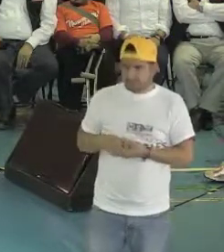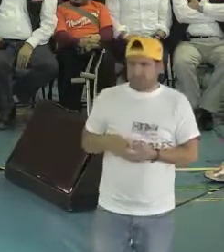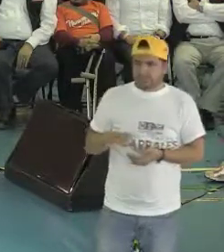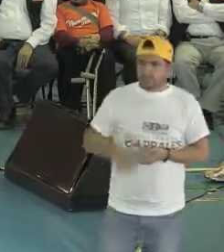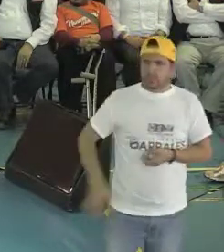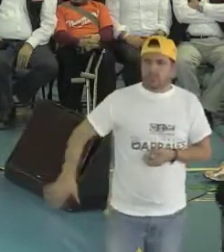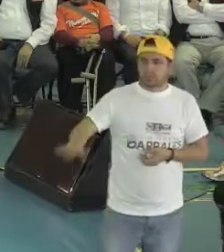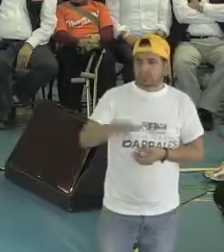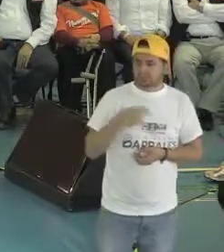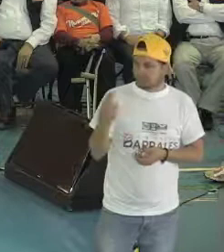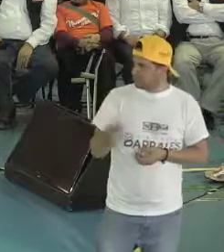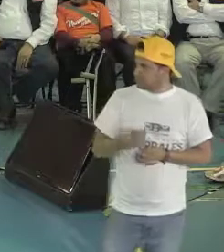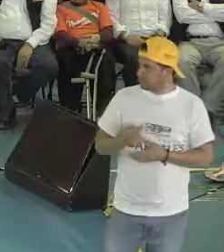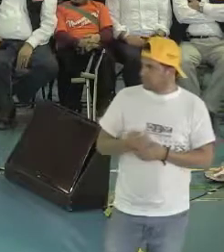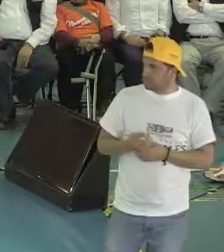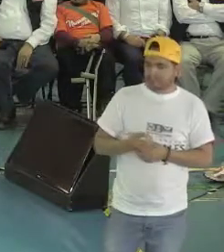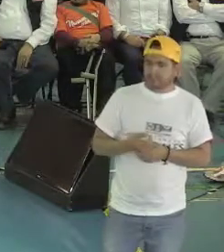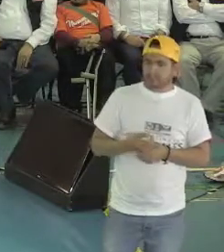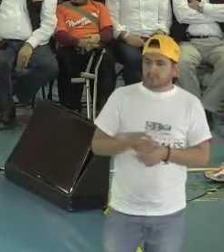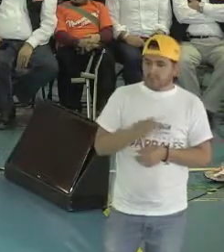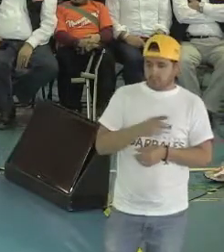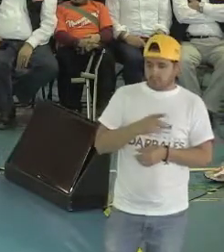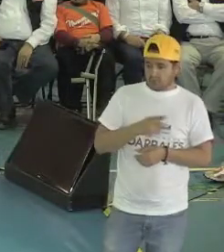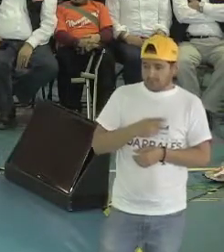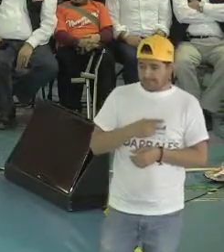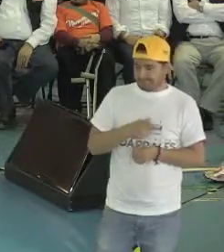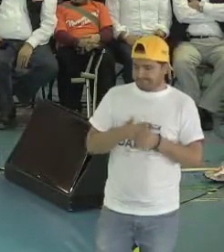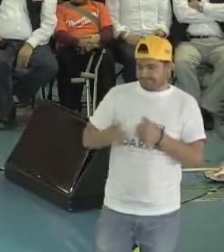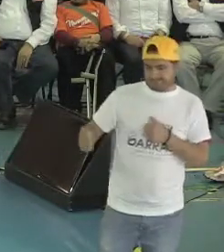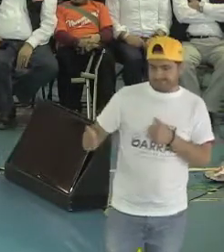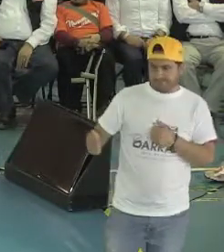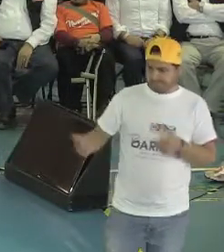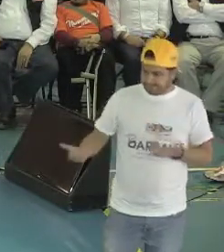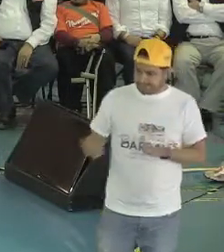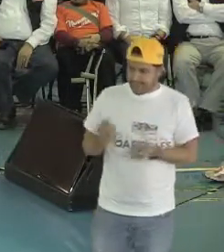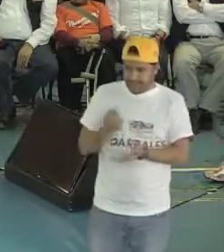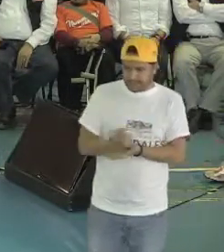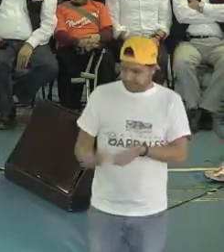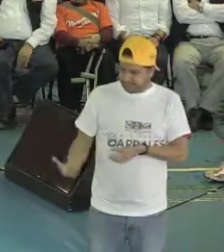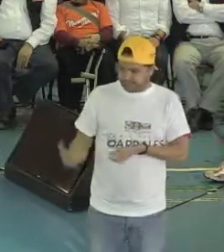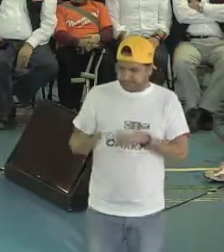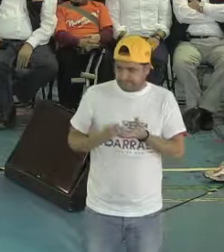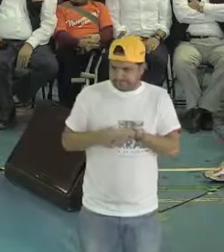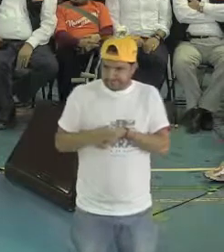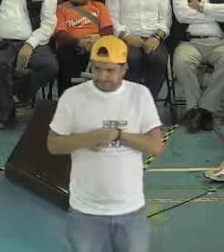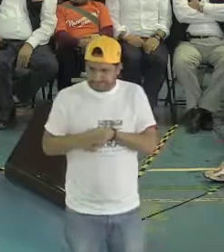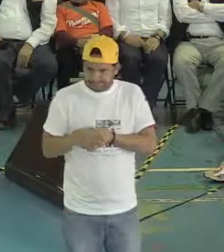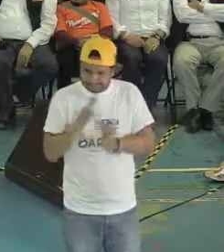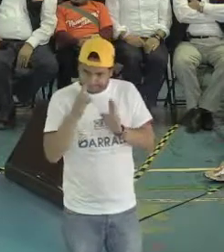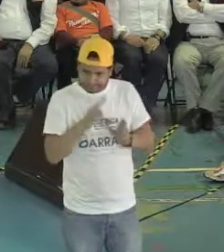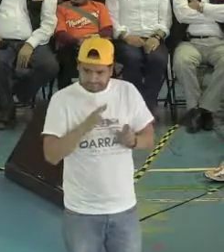ustedes sonos, tampoco van a poder salir adelante si no cuentan con un gobierno que les dé las